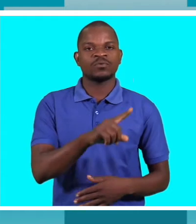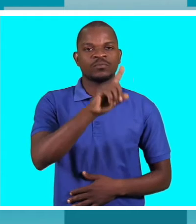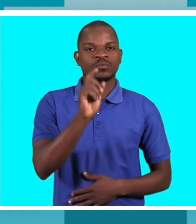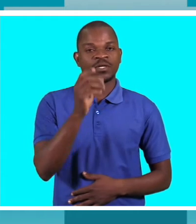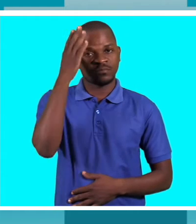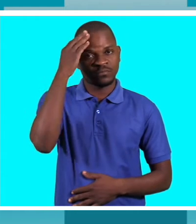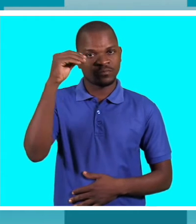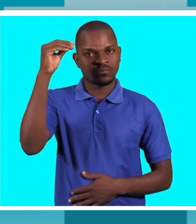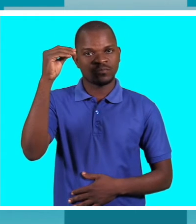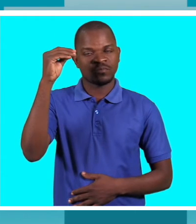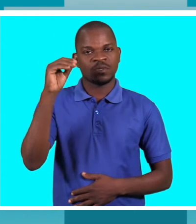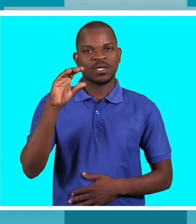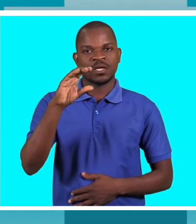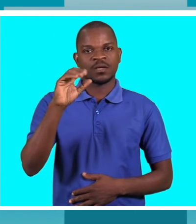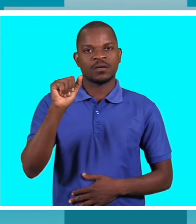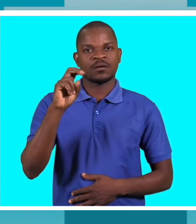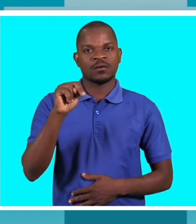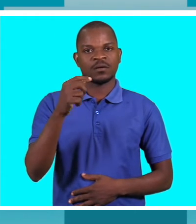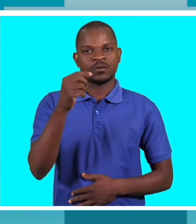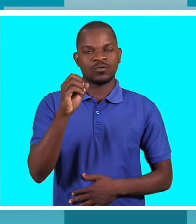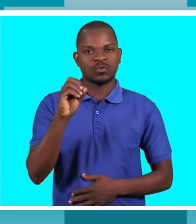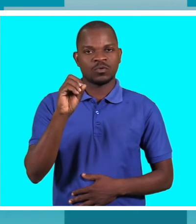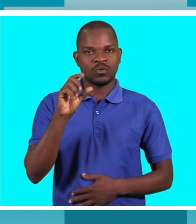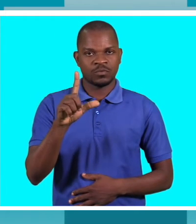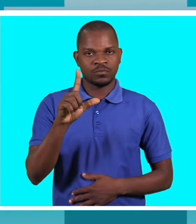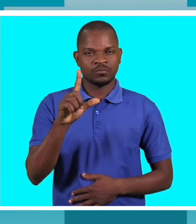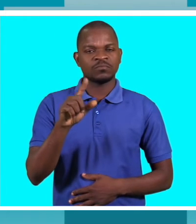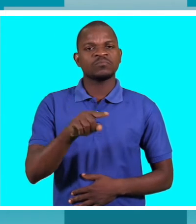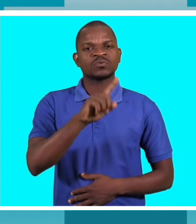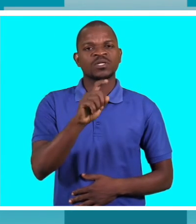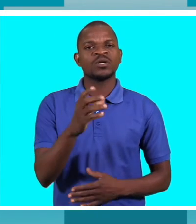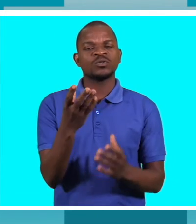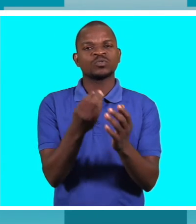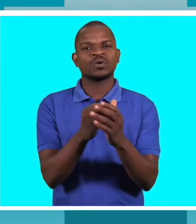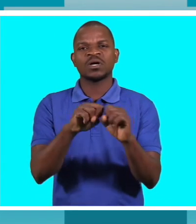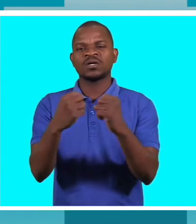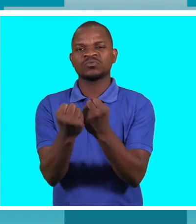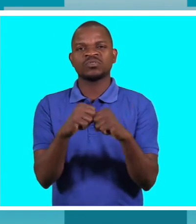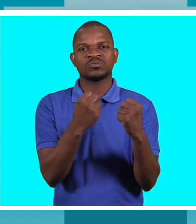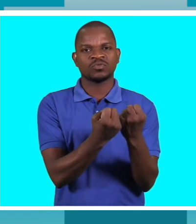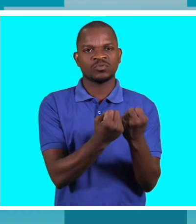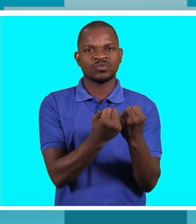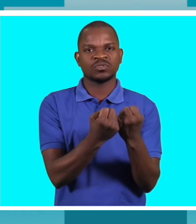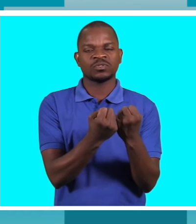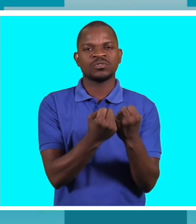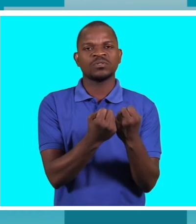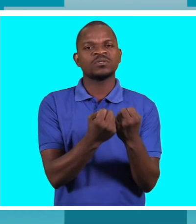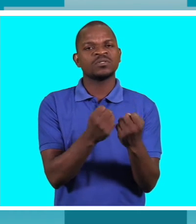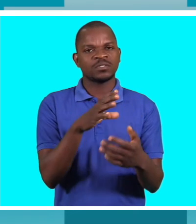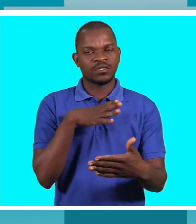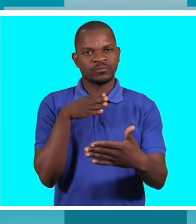o fórum, junto com os seus associados, sabemos que há várias lacunas no diz respeito